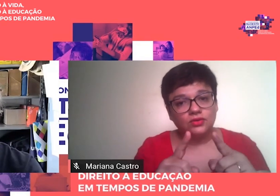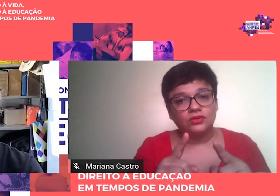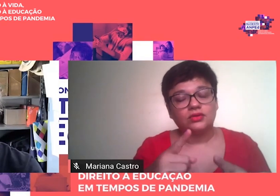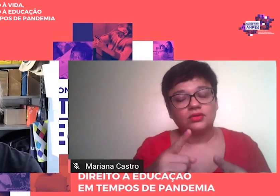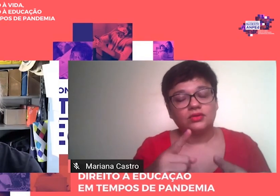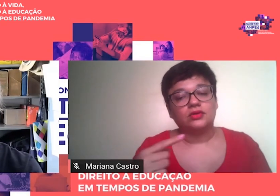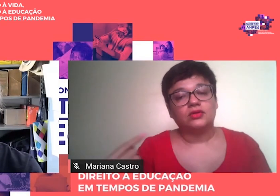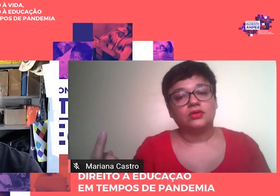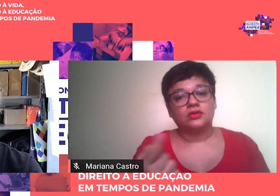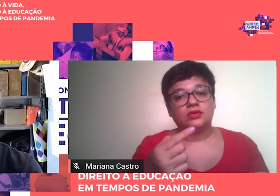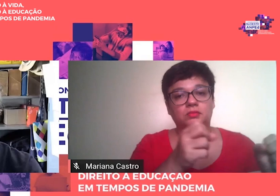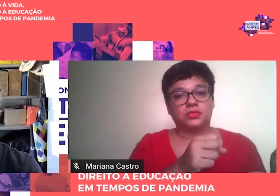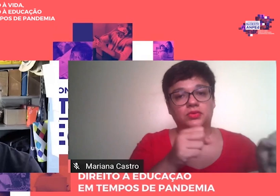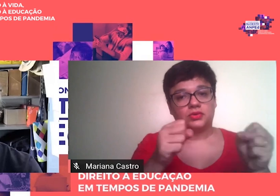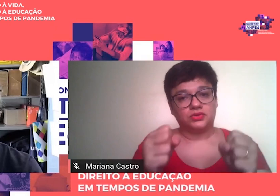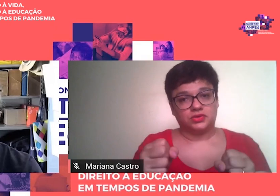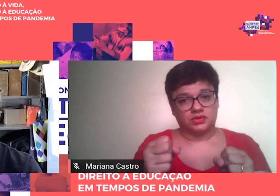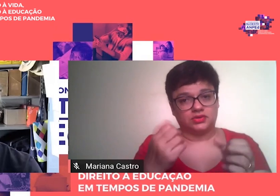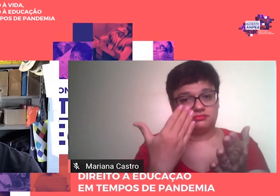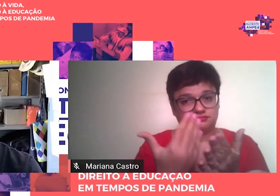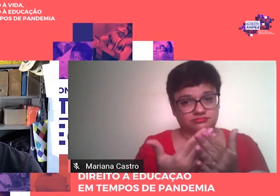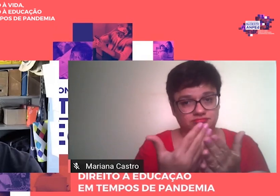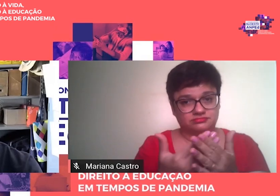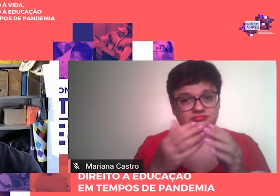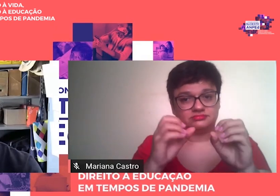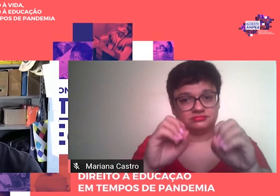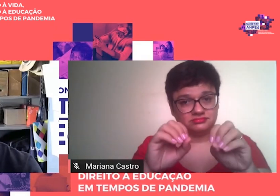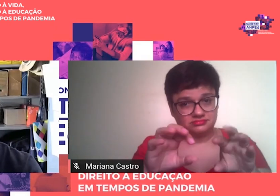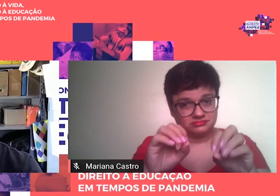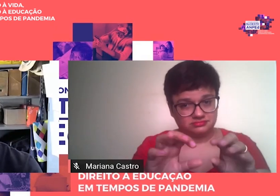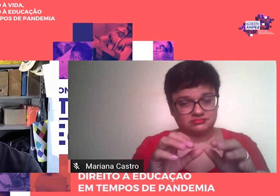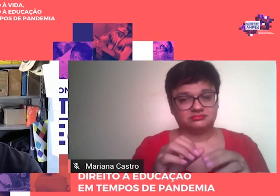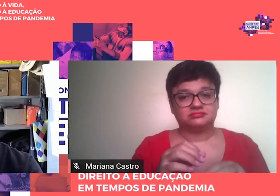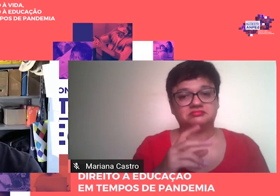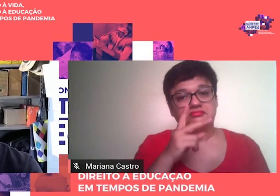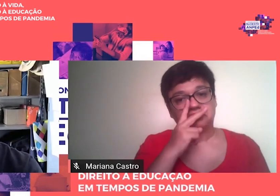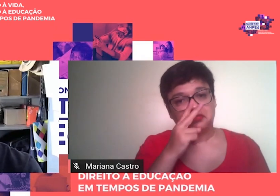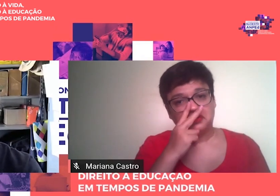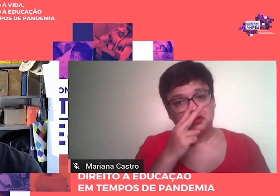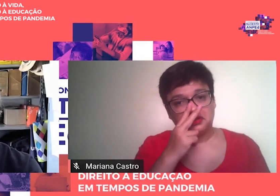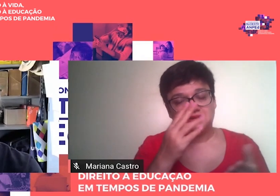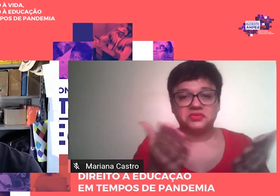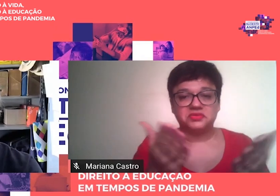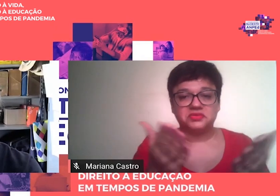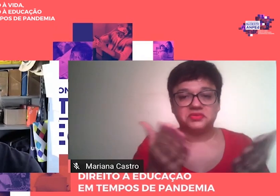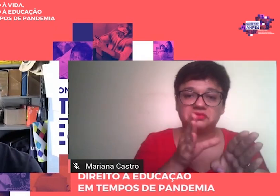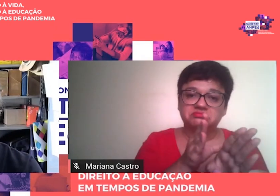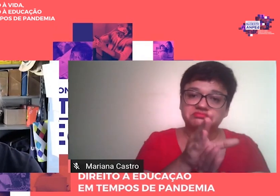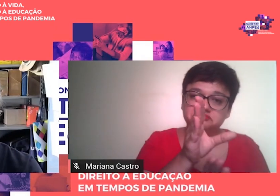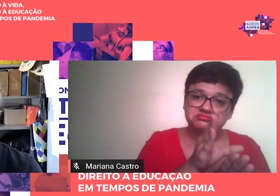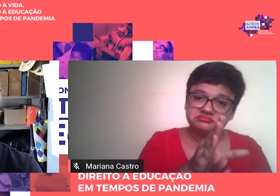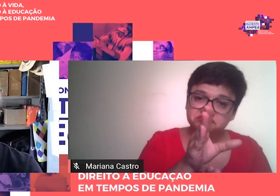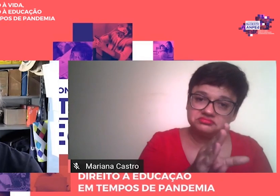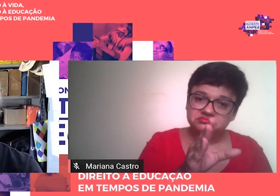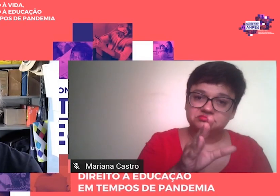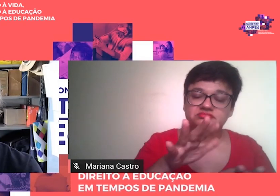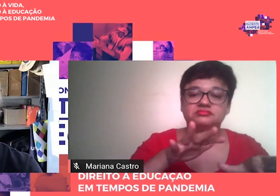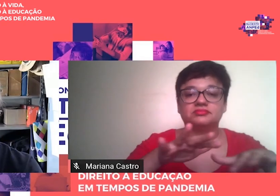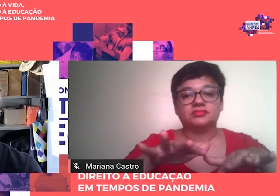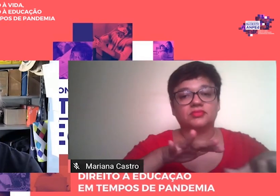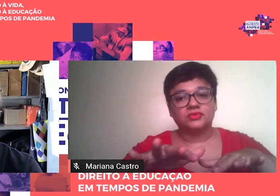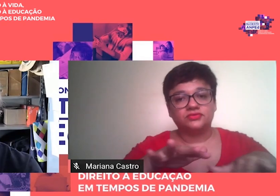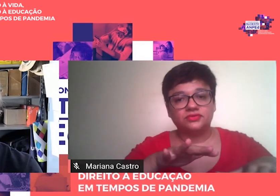onipotência da educação e dos educadores é que me parece ter orientado a ação dos movimentos